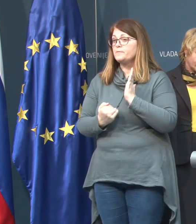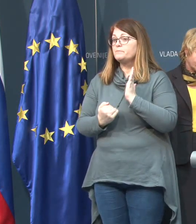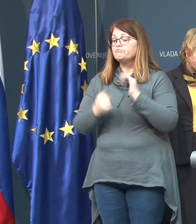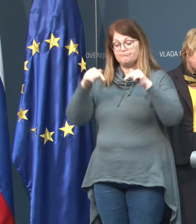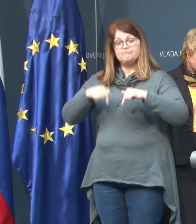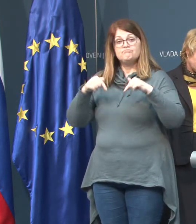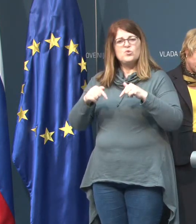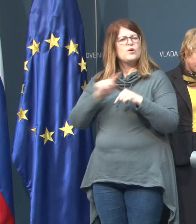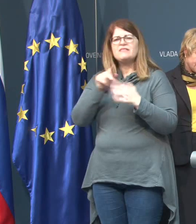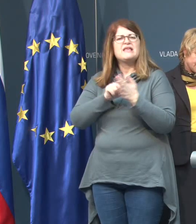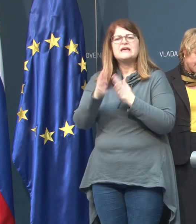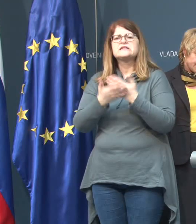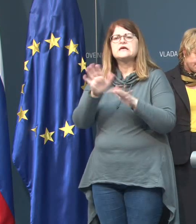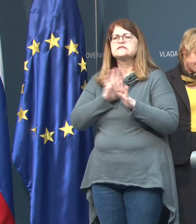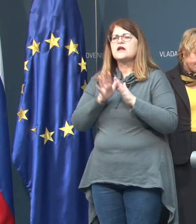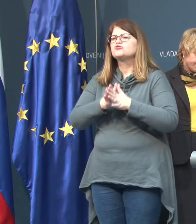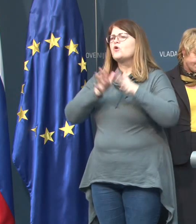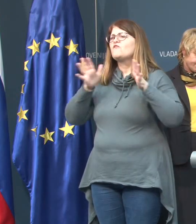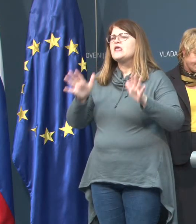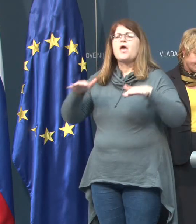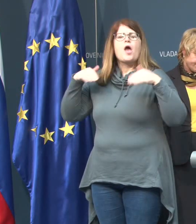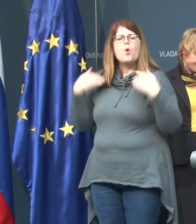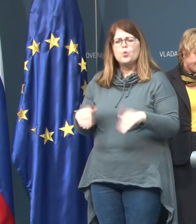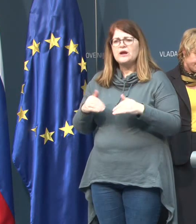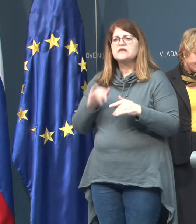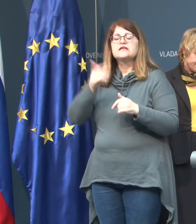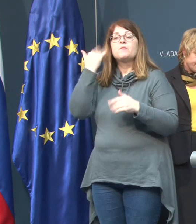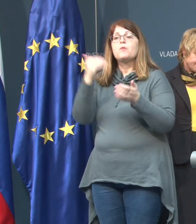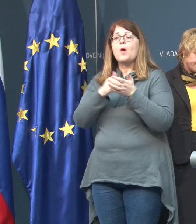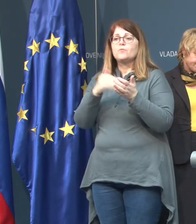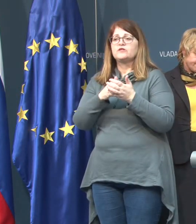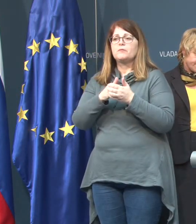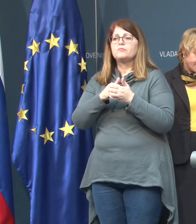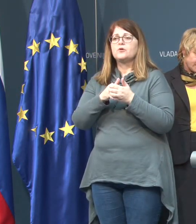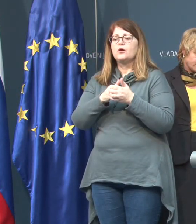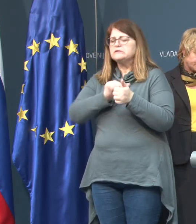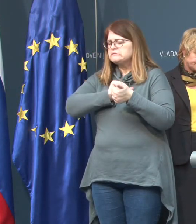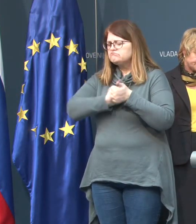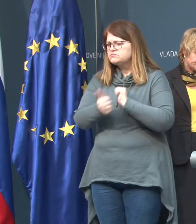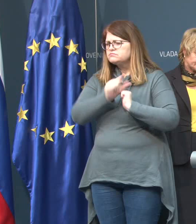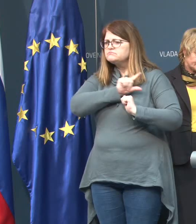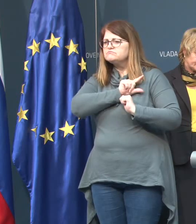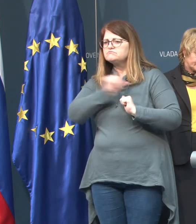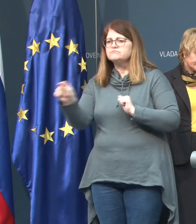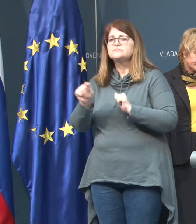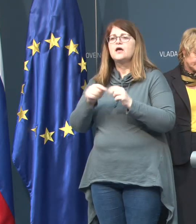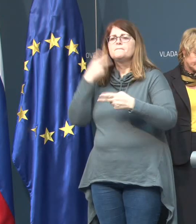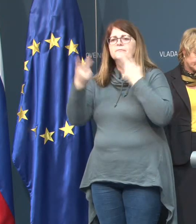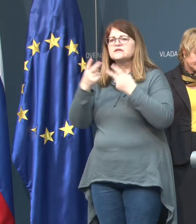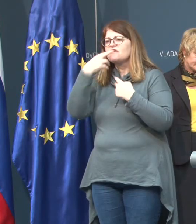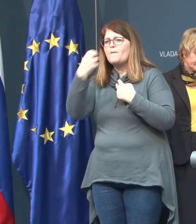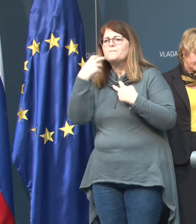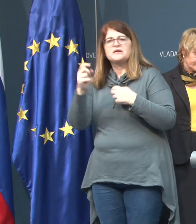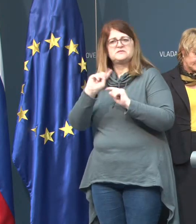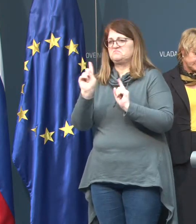Tukaj ne gre za strašno velike urgence, da bi bilo potrebno v tisti sekundi masovno testiranje,